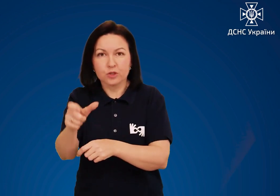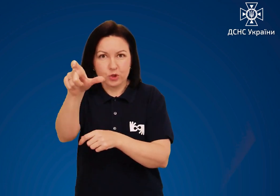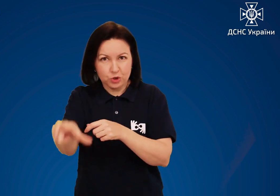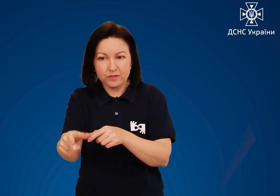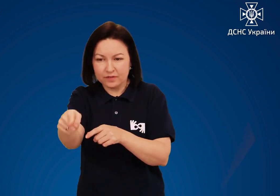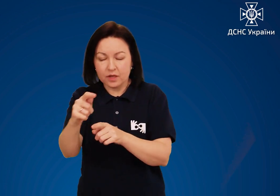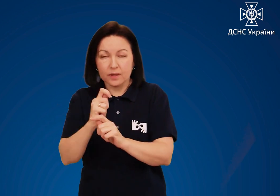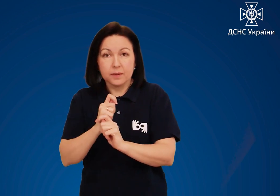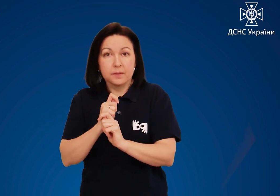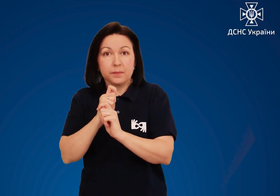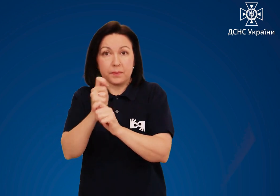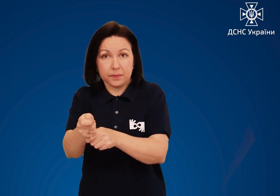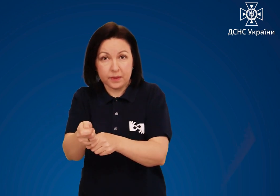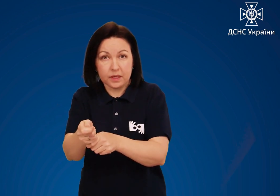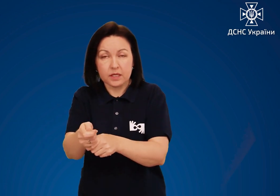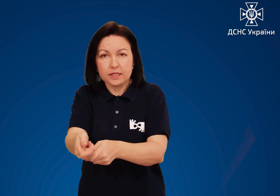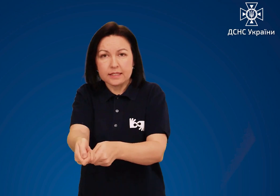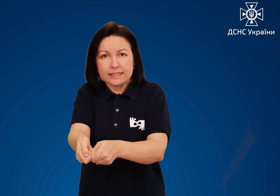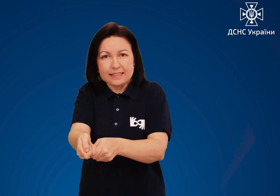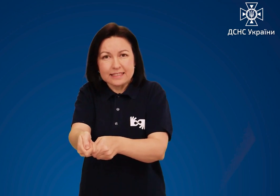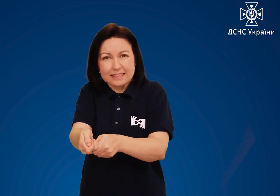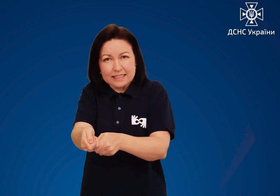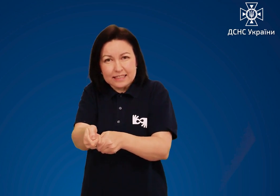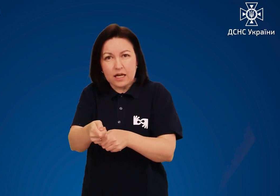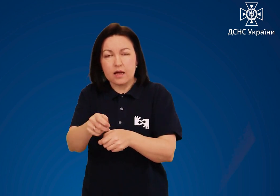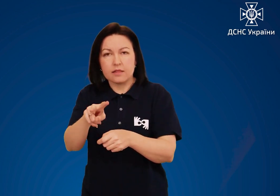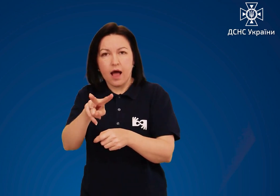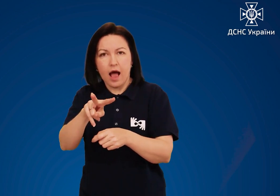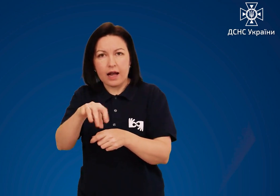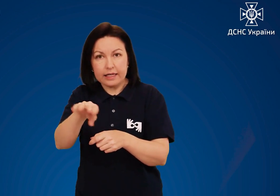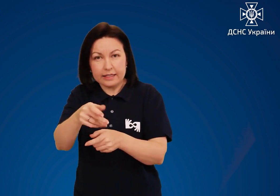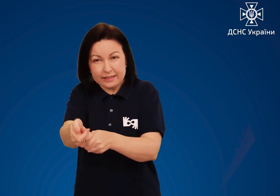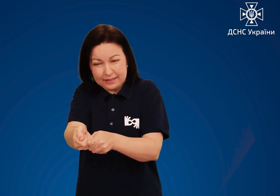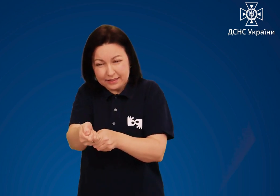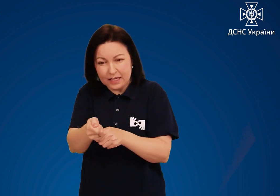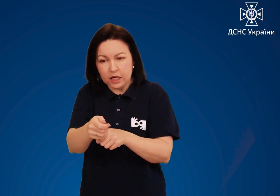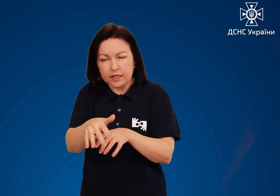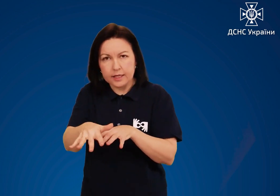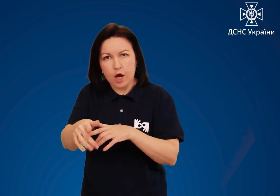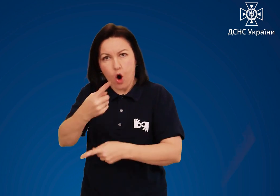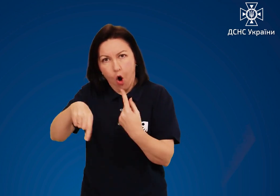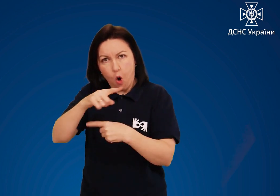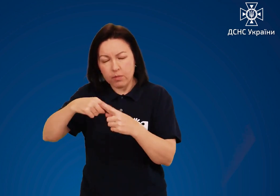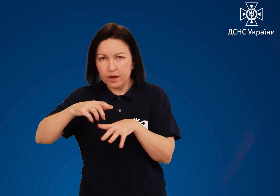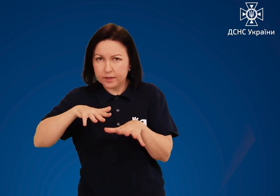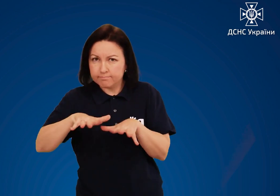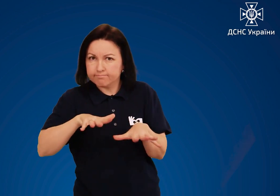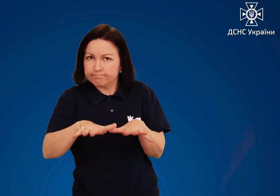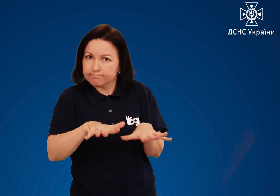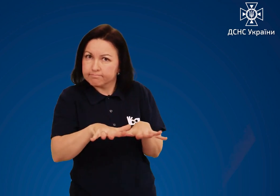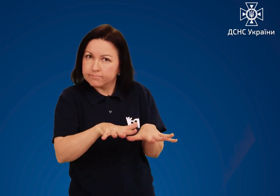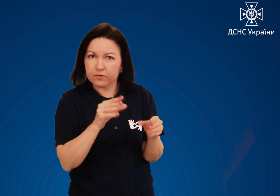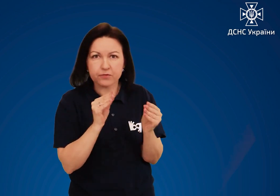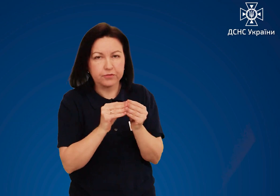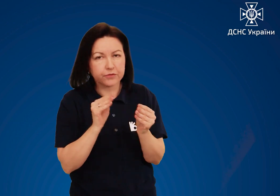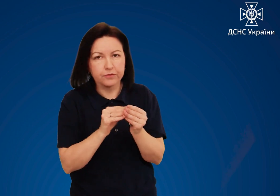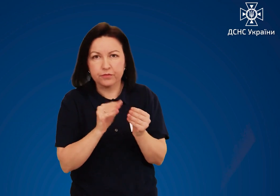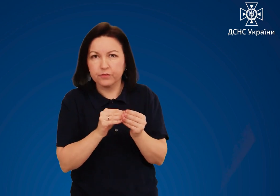постраждалому підручний засіб порятунку, витягайте його на лід і повзіть з небезпечної зони.